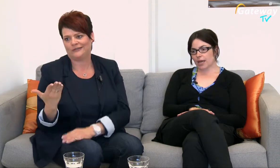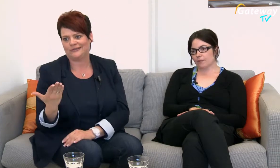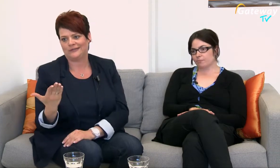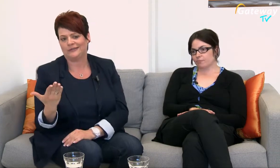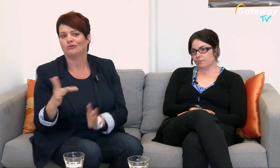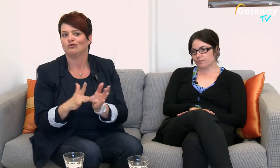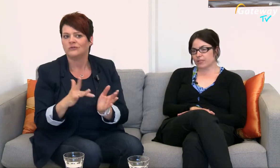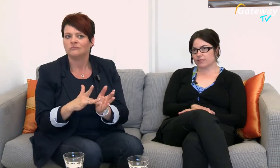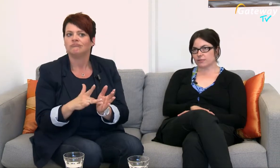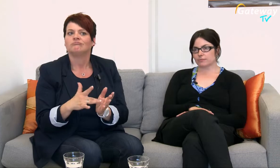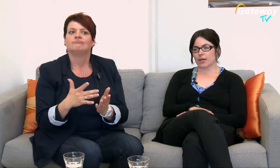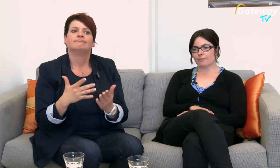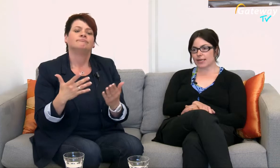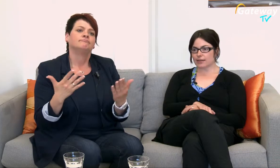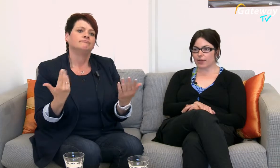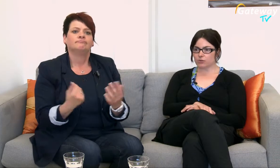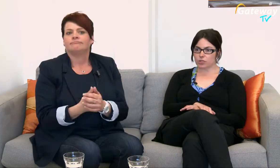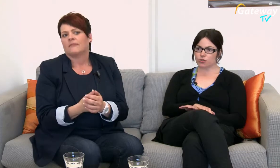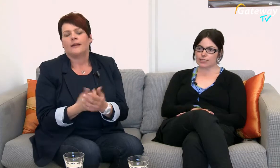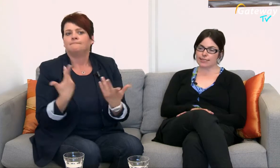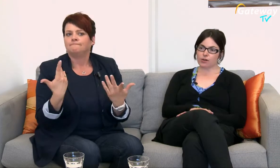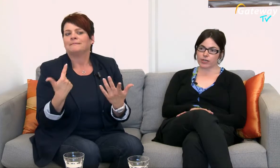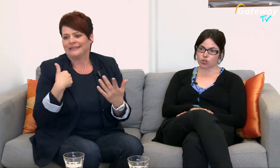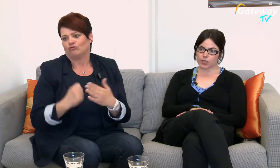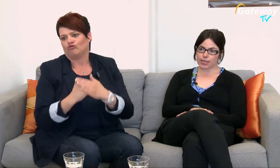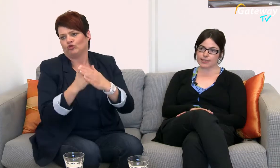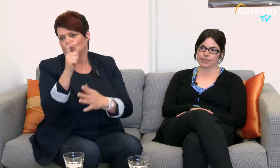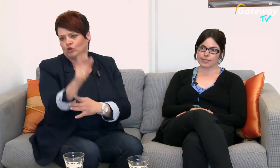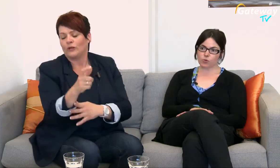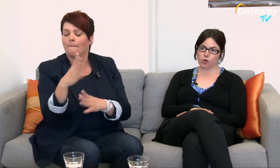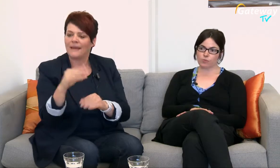Er, ich habe halt dabei unterstützt, dass er auch eine Studienassistenz bekommt